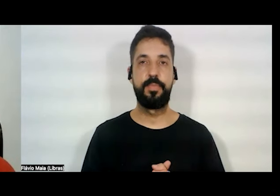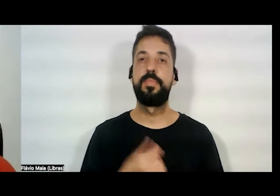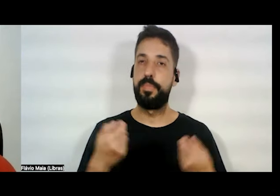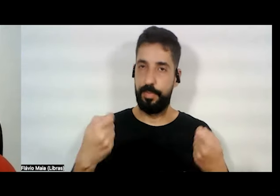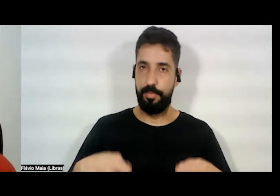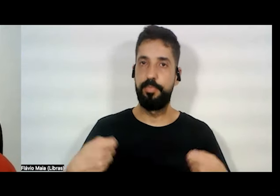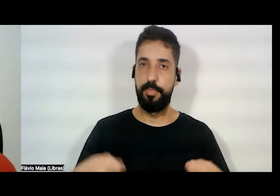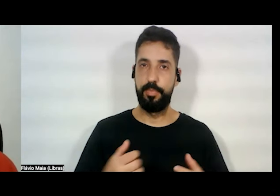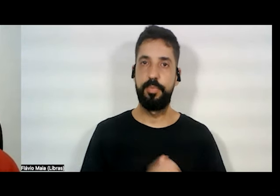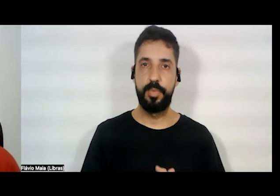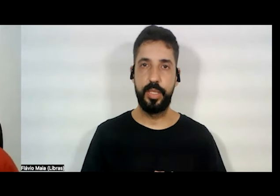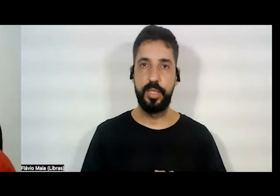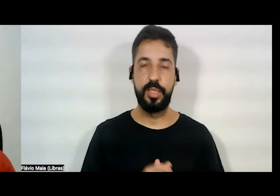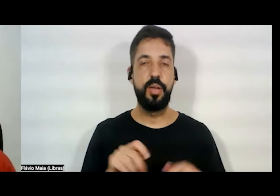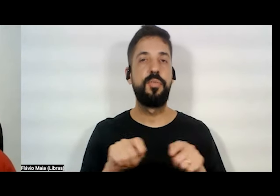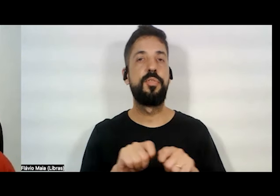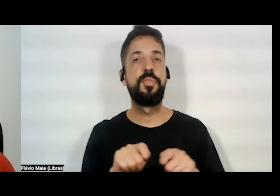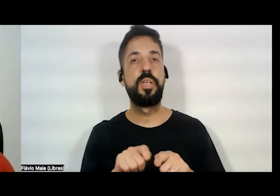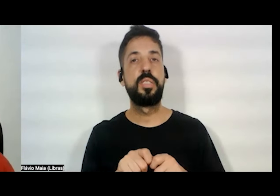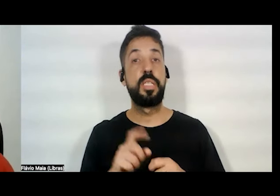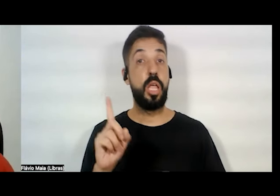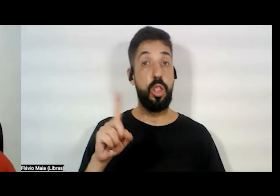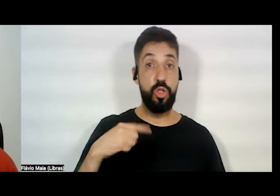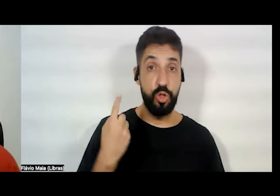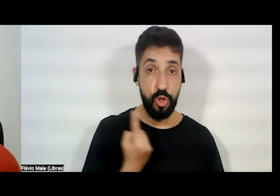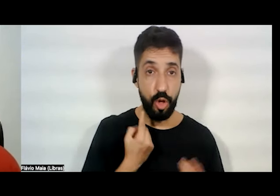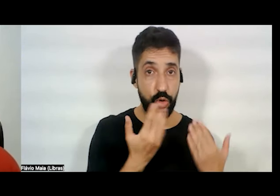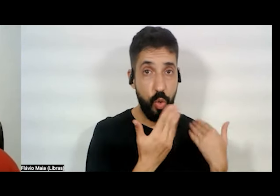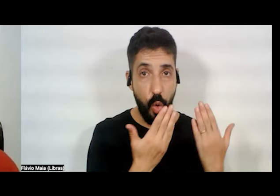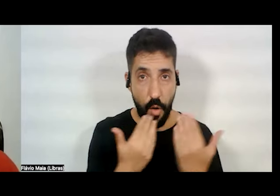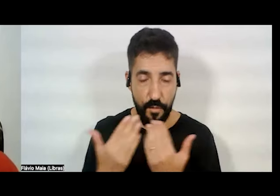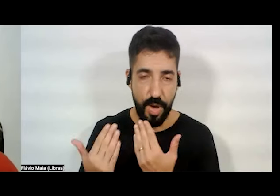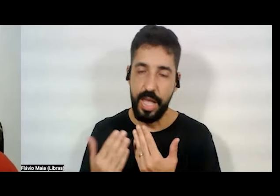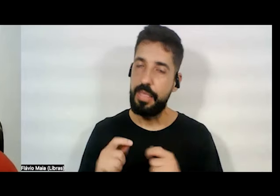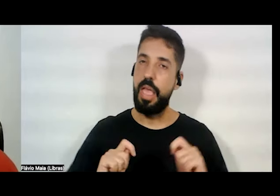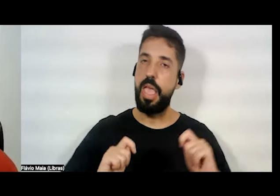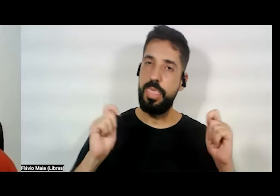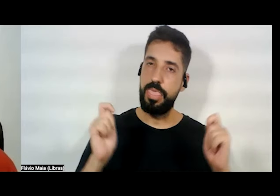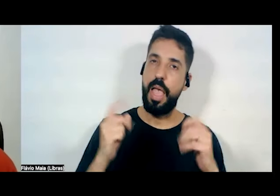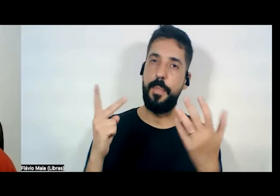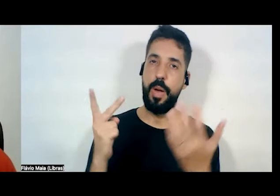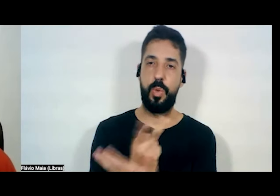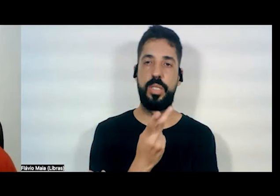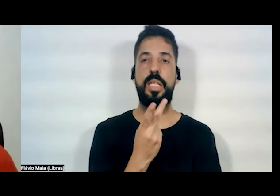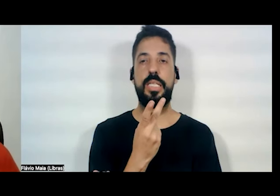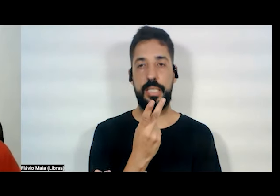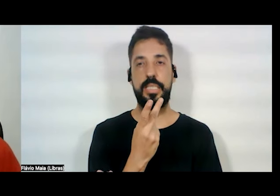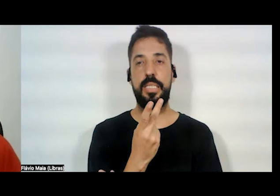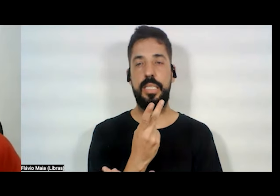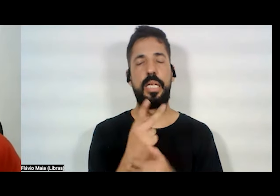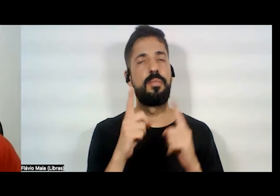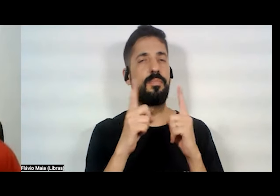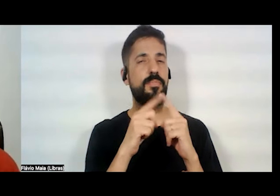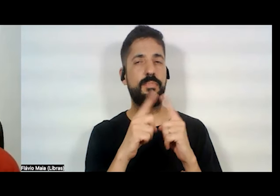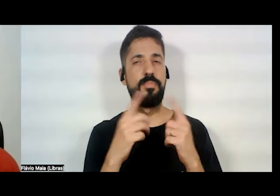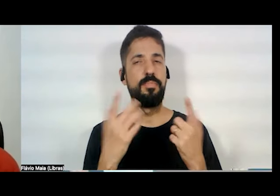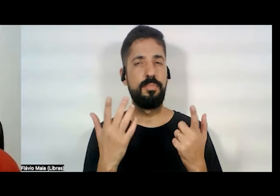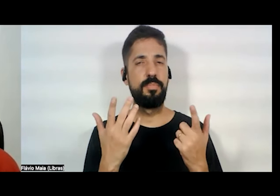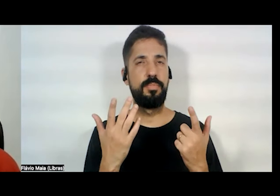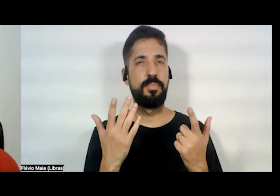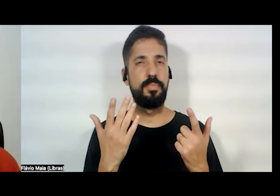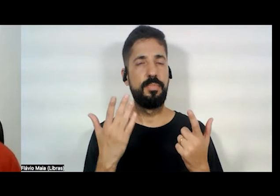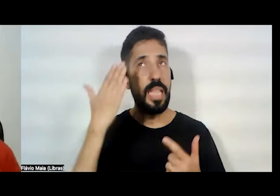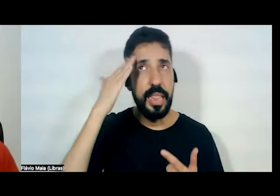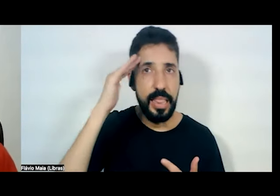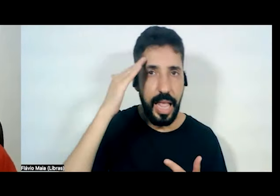fazer com que o nosso diálogo possa acontecer de uma forma a ser compreendido pelas